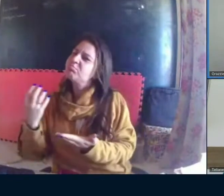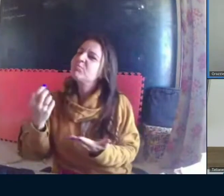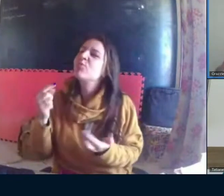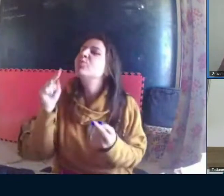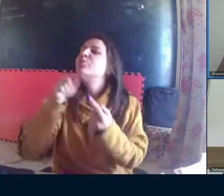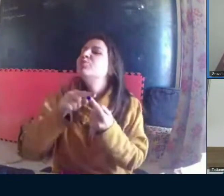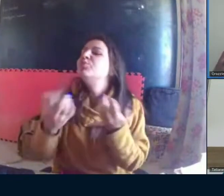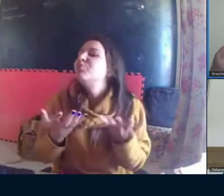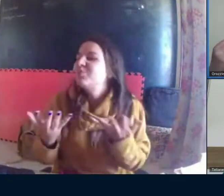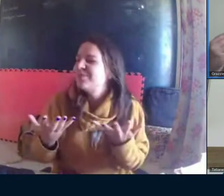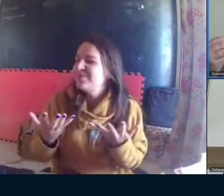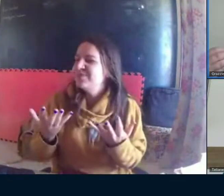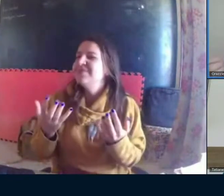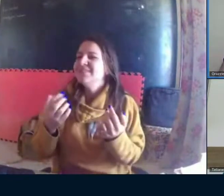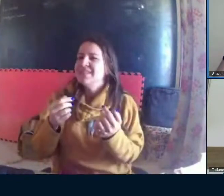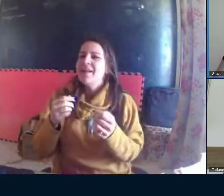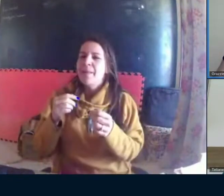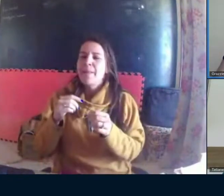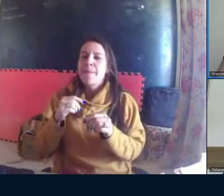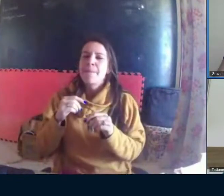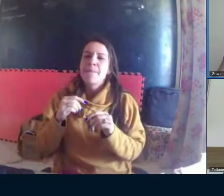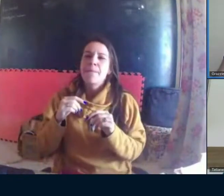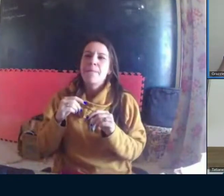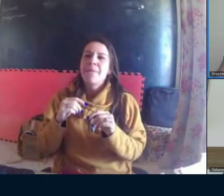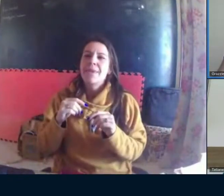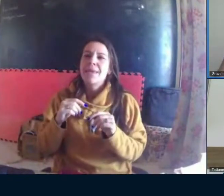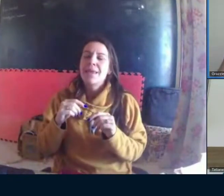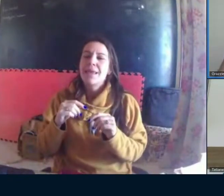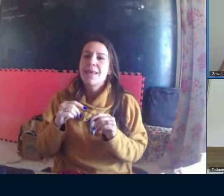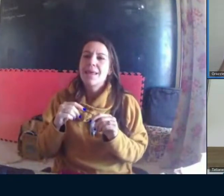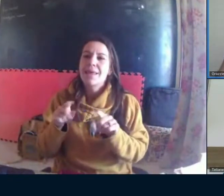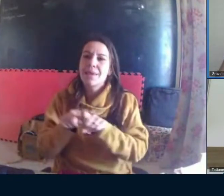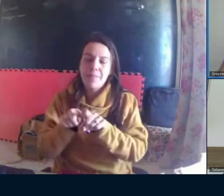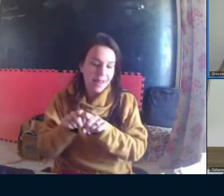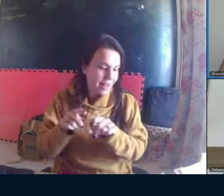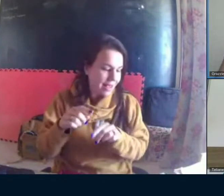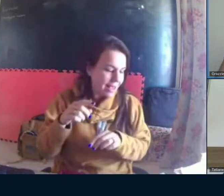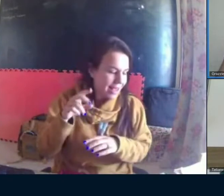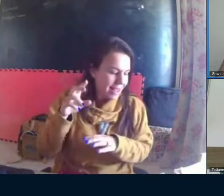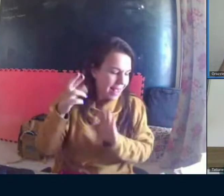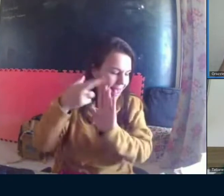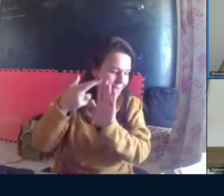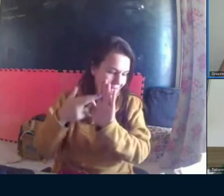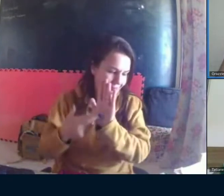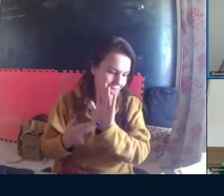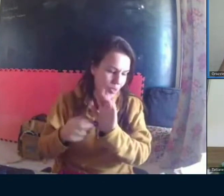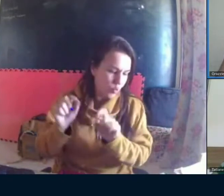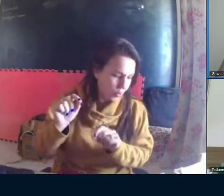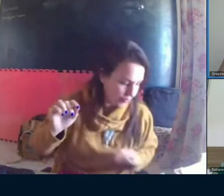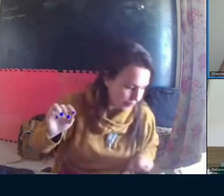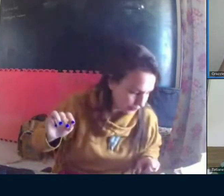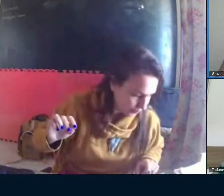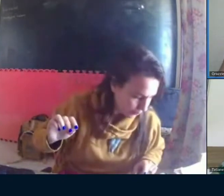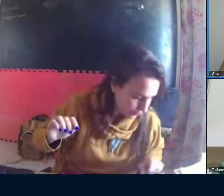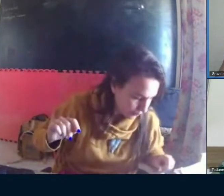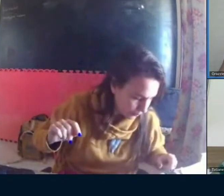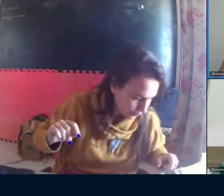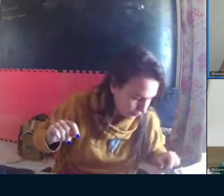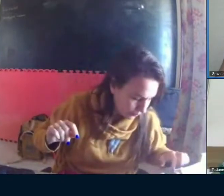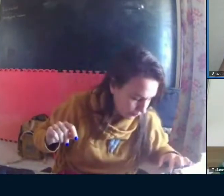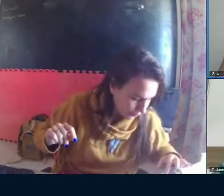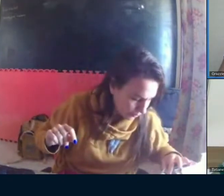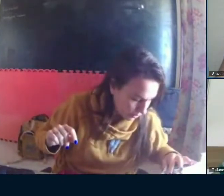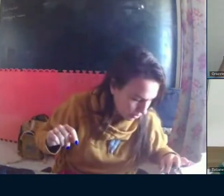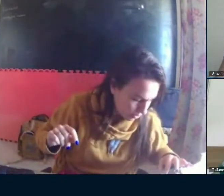mostrando essa força, essa intensidade nas palavras. Qual foi o objetivo? Foi destacar? Porque, segundo as